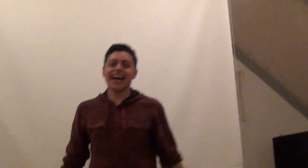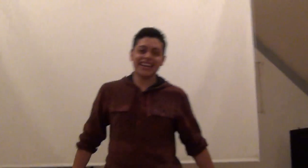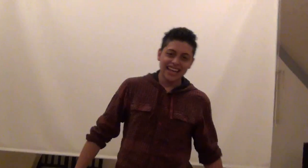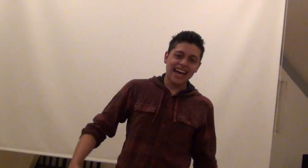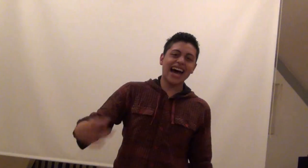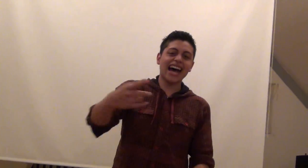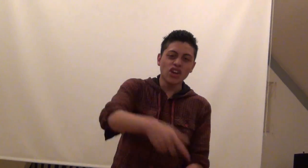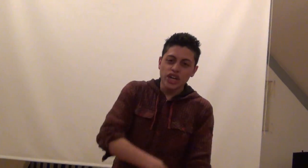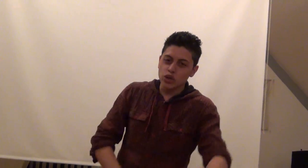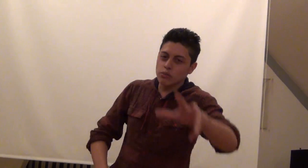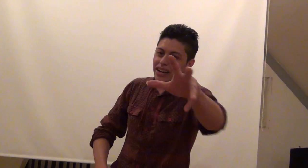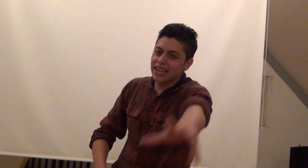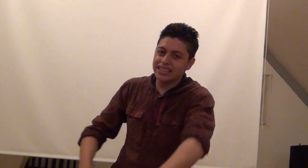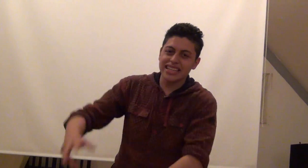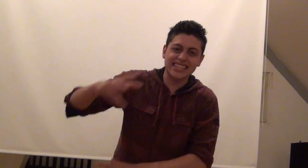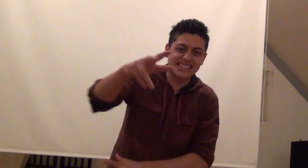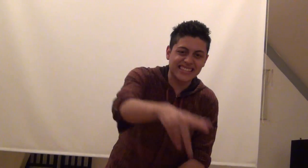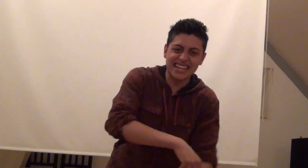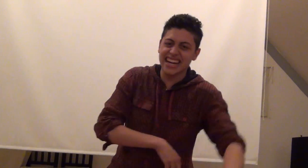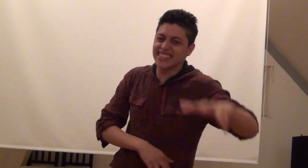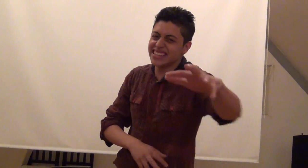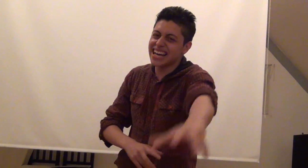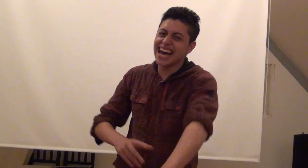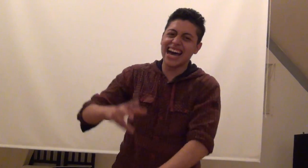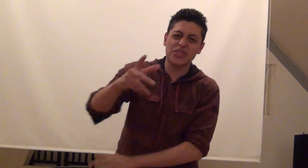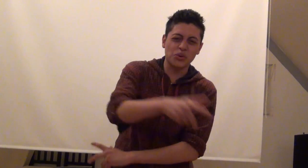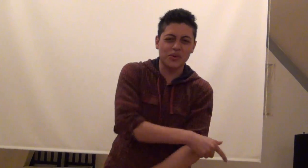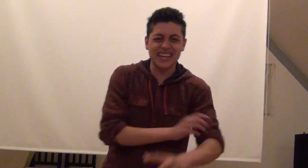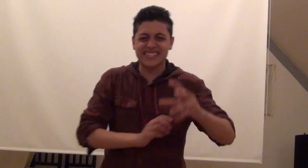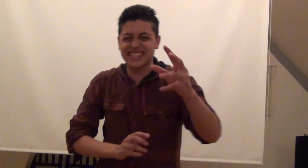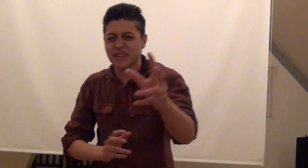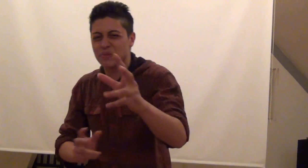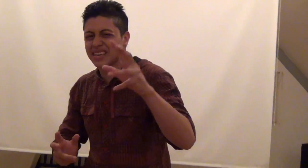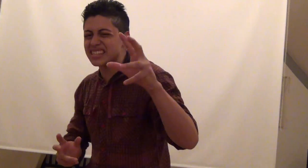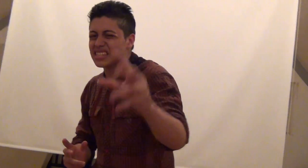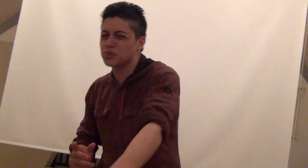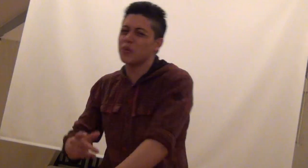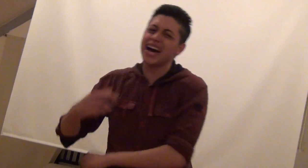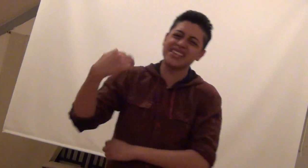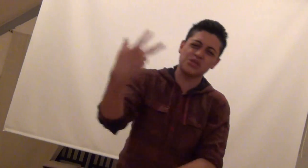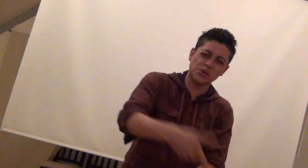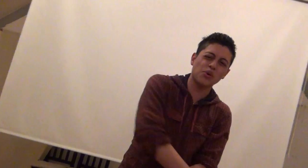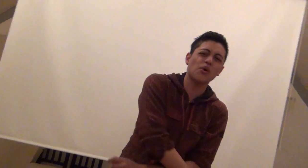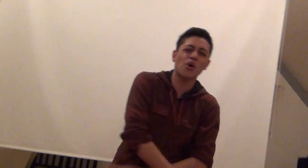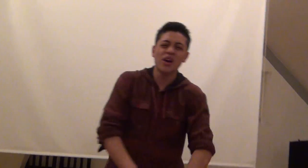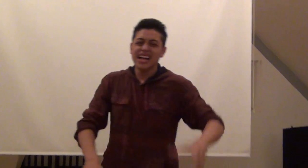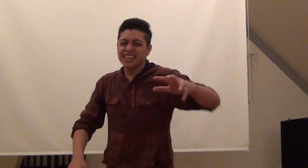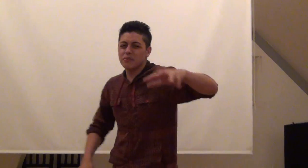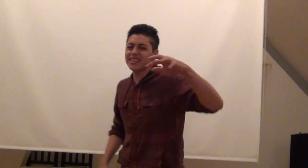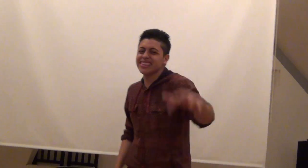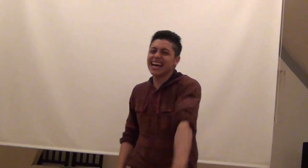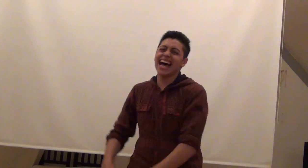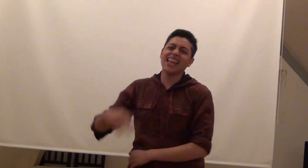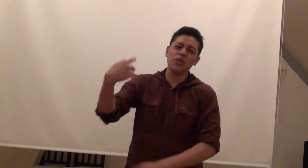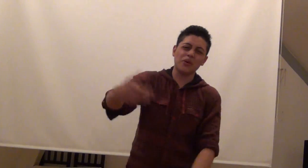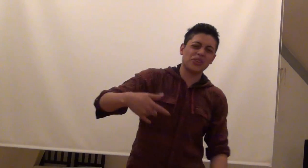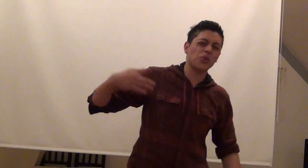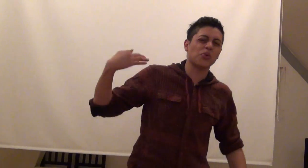ay, ay Y no imagines que estás encadenado Que haces tiempo y que haces espacio Limitando toda tu